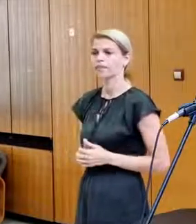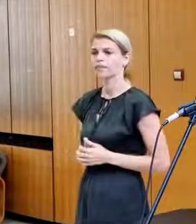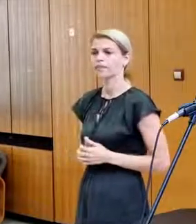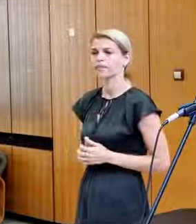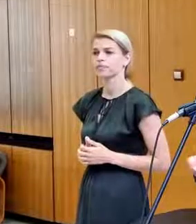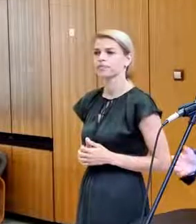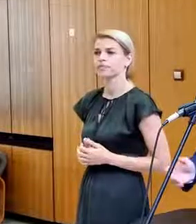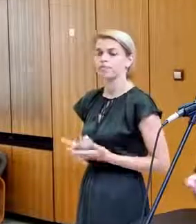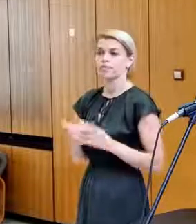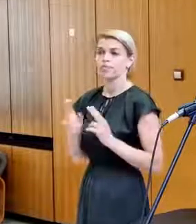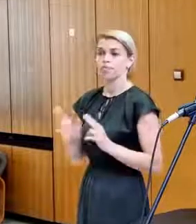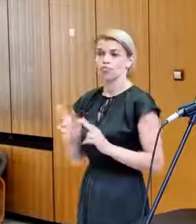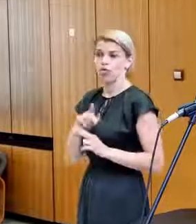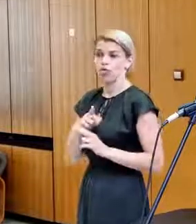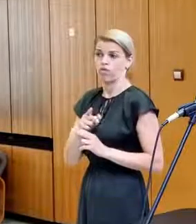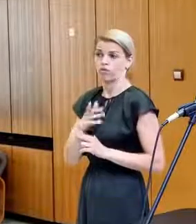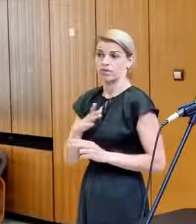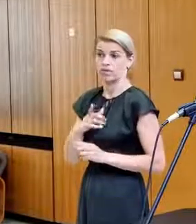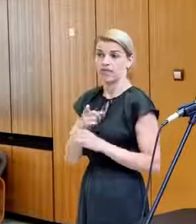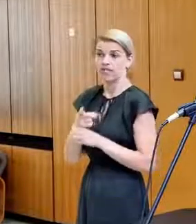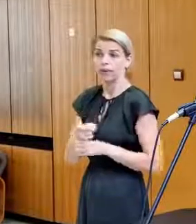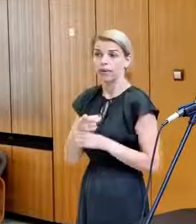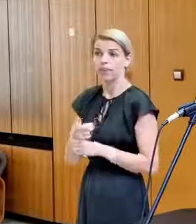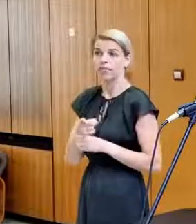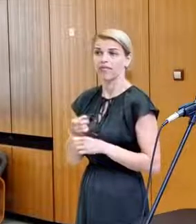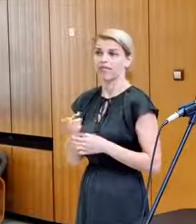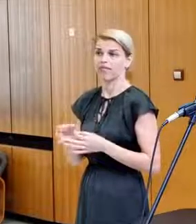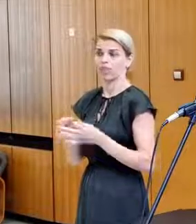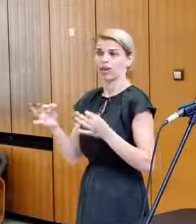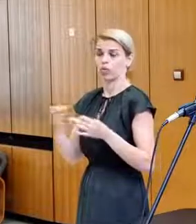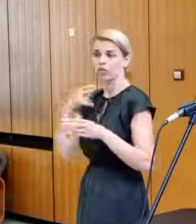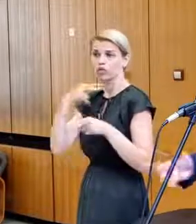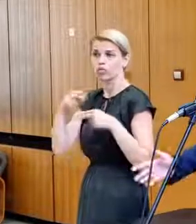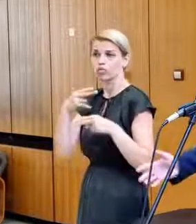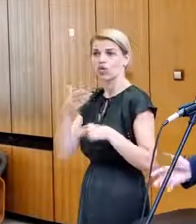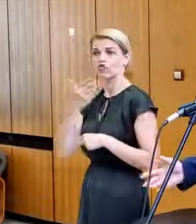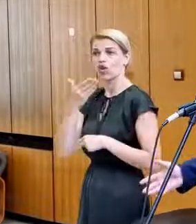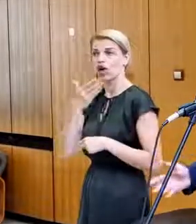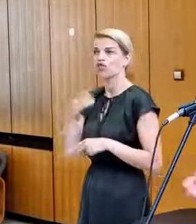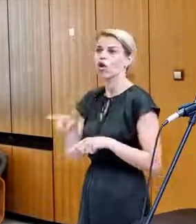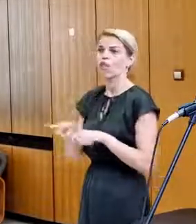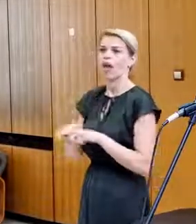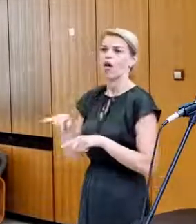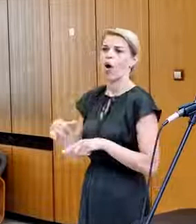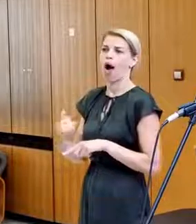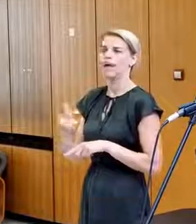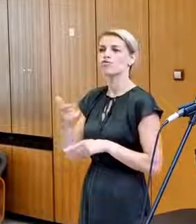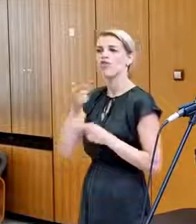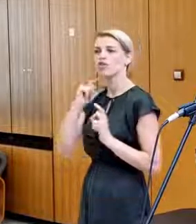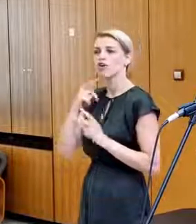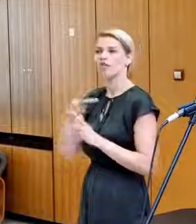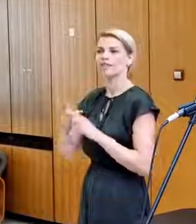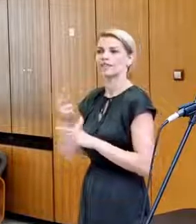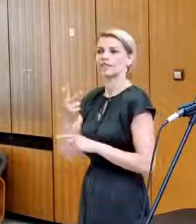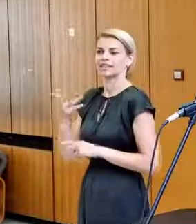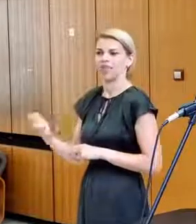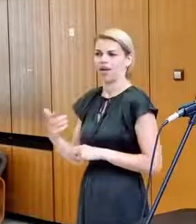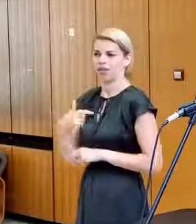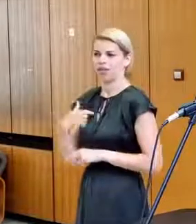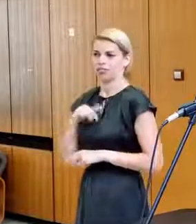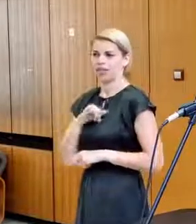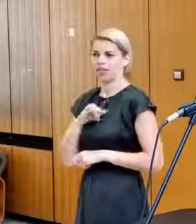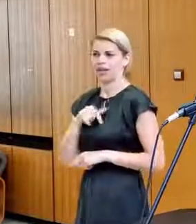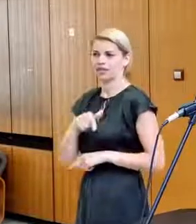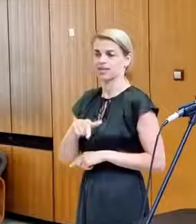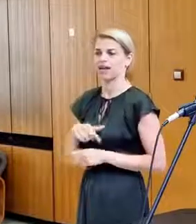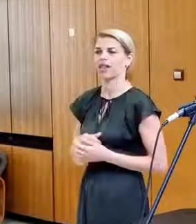či za tým nie je nejaký cieľ ovplyvňovať verejnú diskusiu v Českej republike tým, že aj na Slovensku idú k 35-kám. To by som bol veľmi rád, keby sme sa dostali do